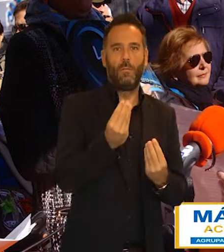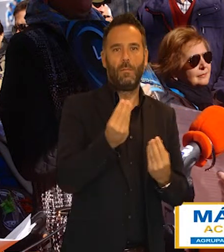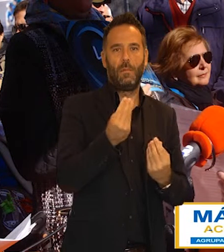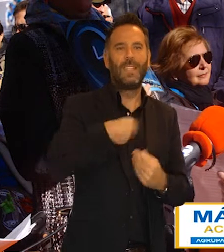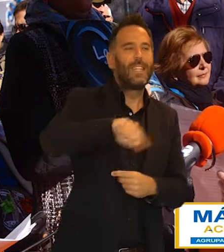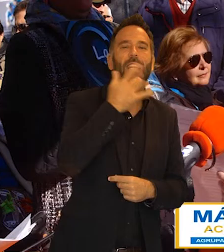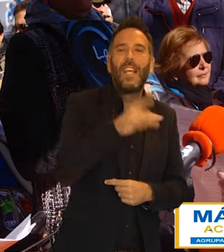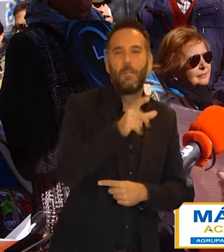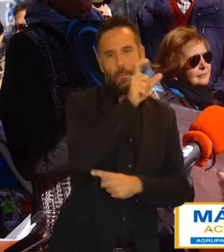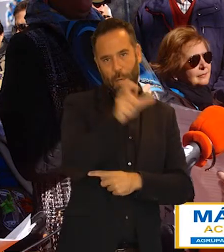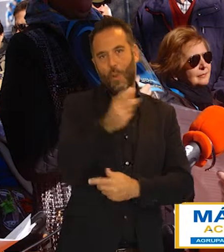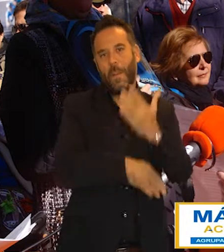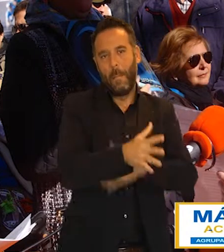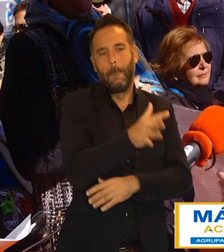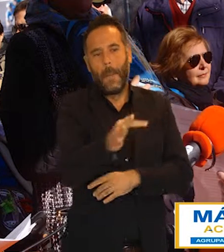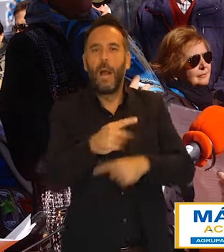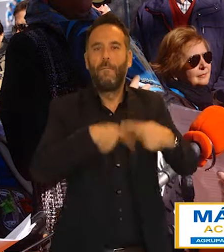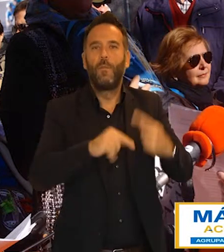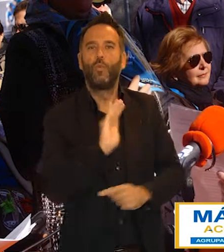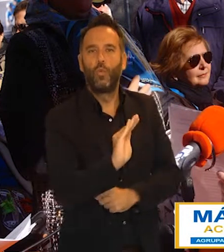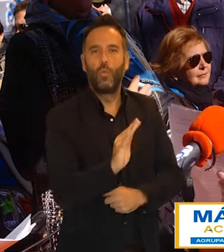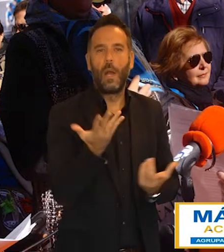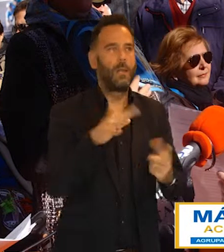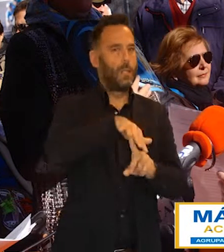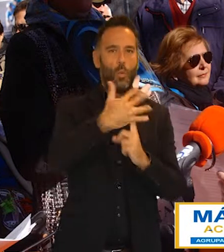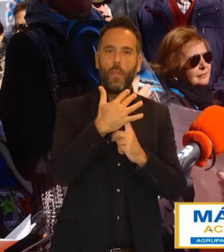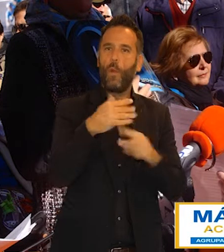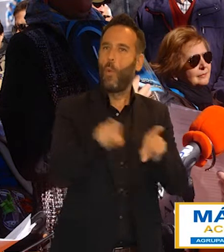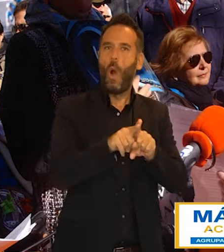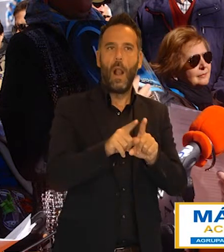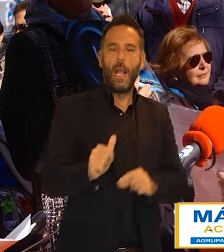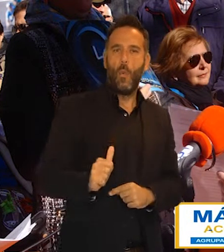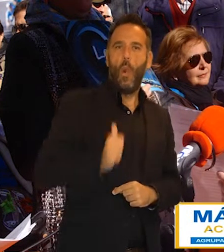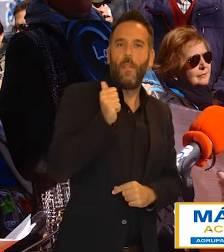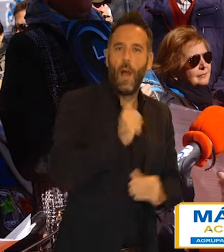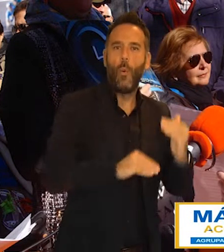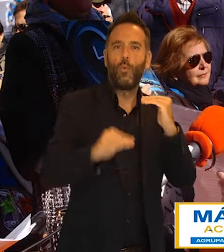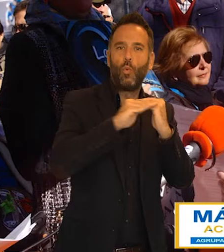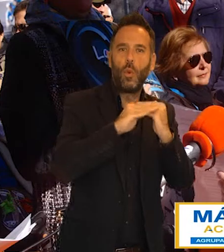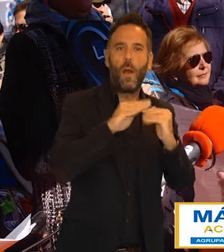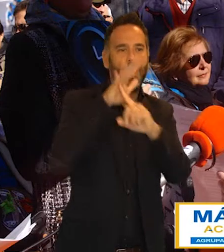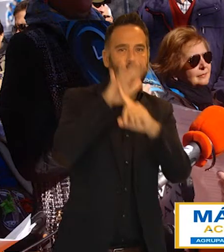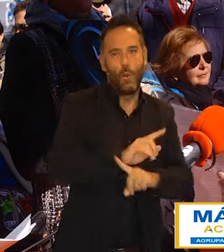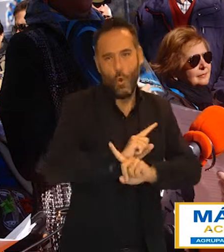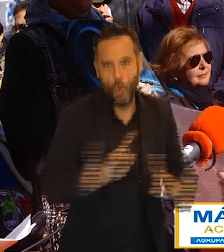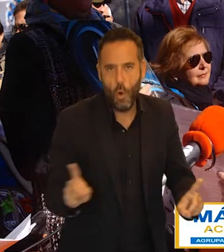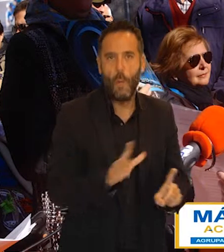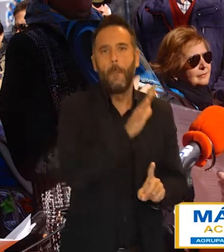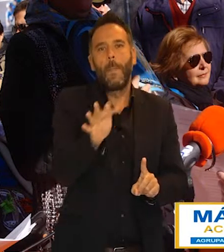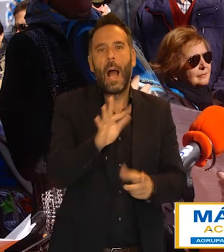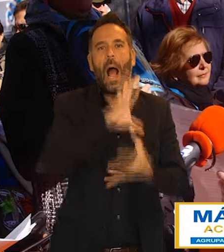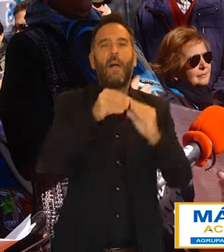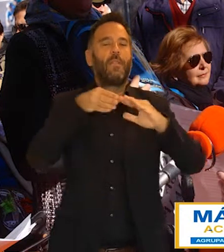de las personas con discapacidad y sus familias, en un contexto de igualdad de oportunidades, no